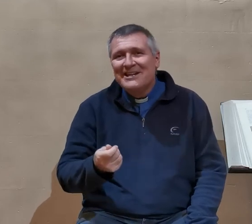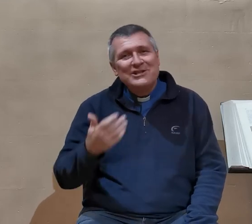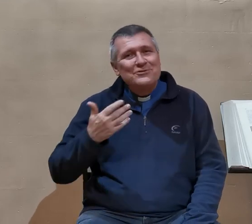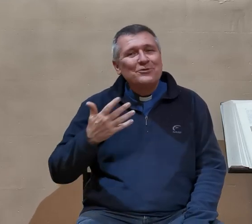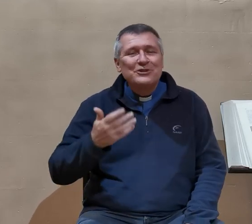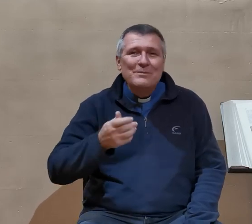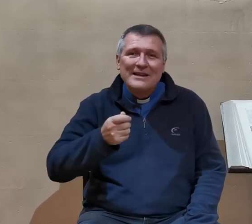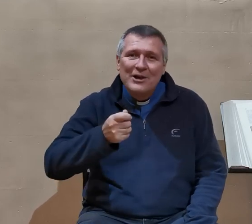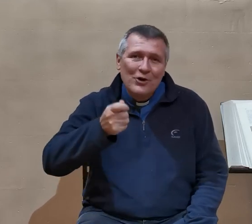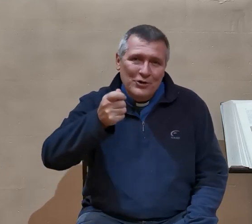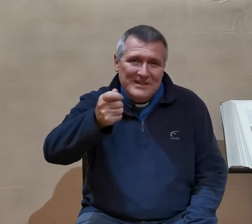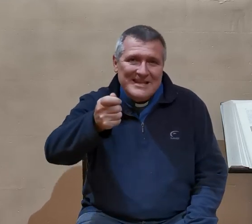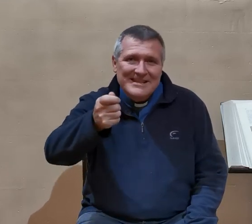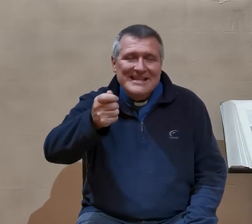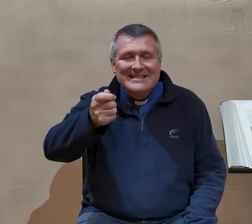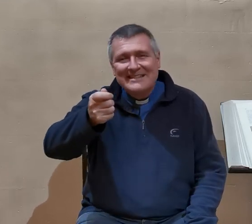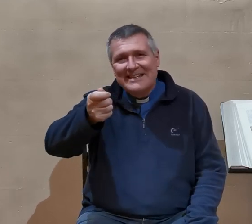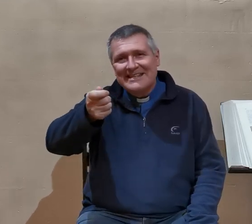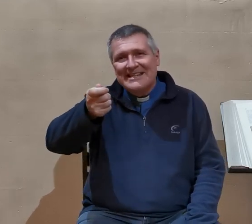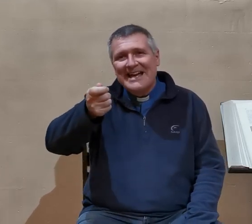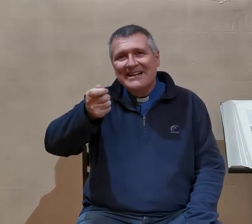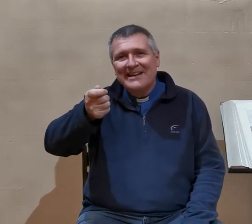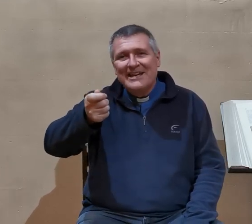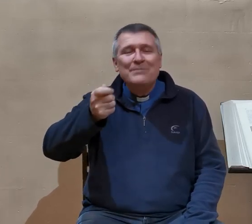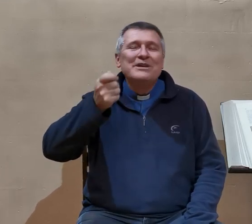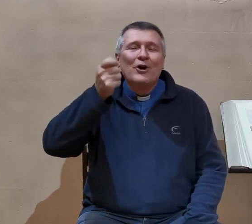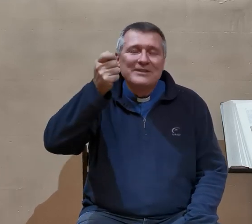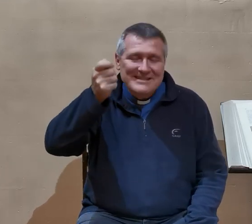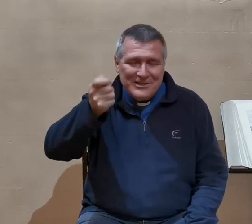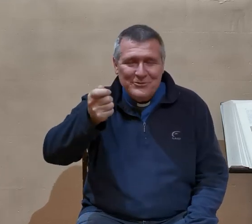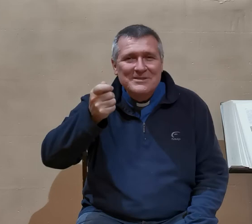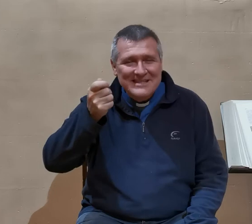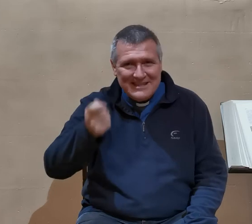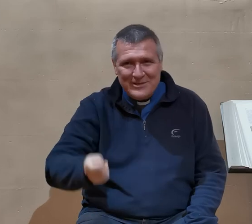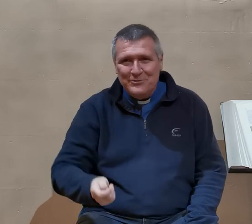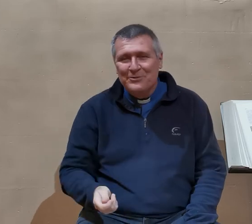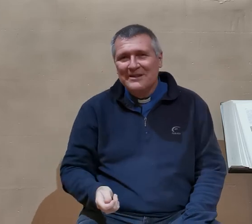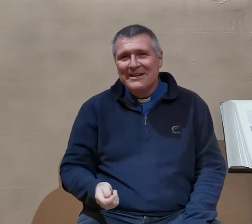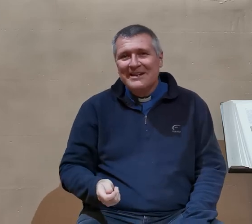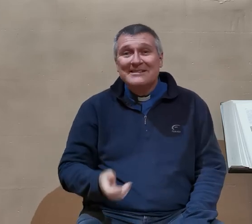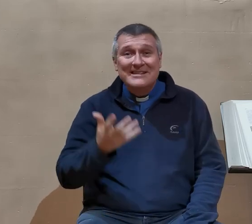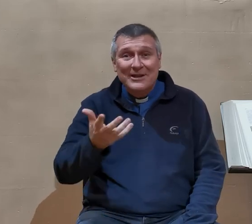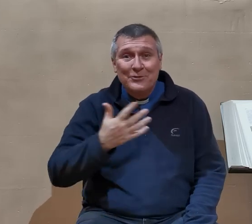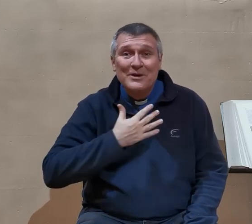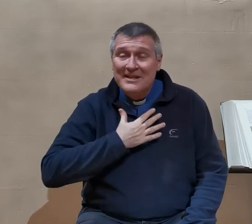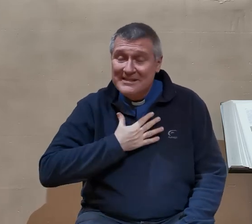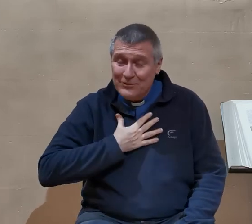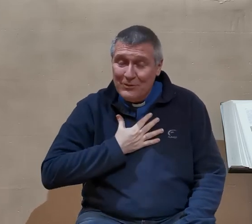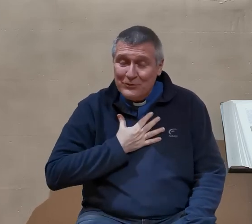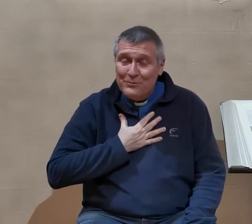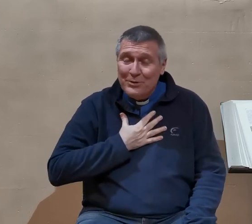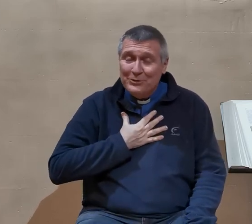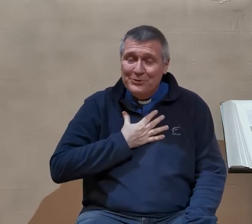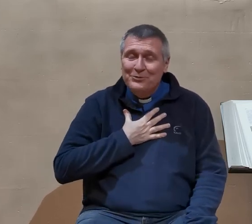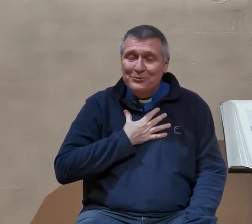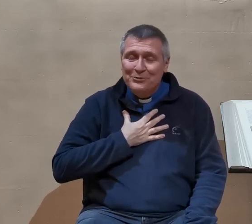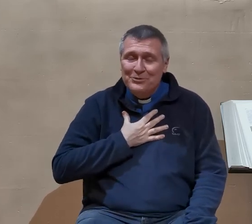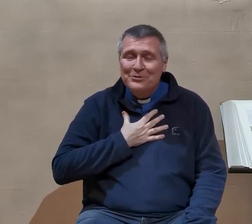Et Jésus continue, rendez à César ce qui est à César, puis rendez à Dieu ce qui est à Dieu. C'est-à-dire que si toi tu portes le nom de Dieu,